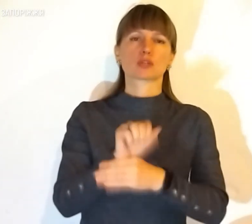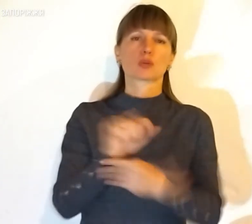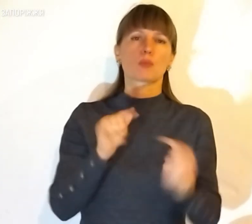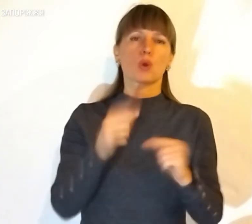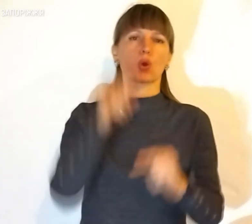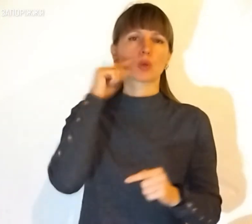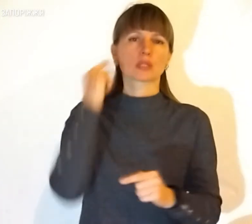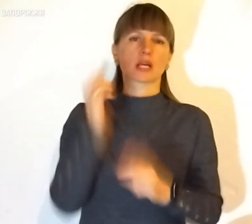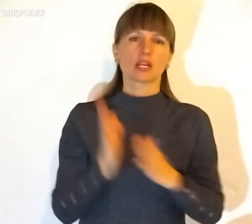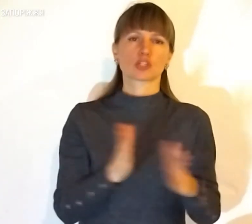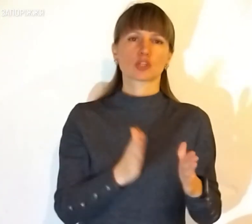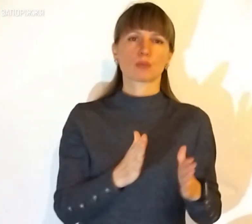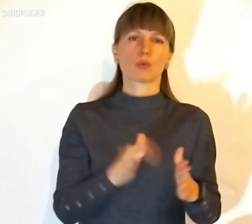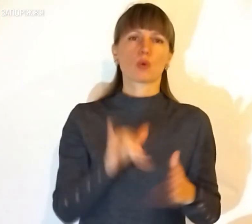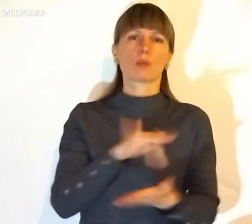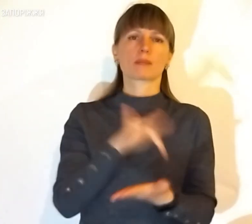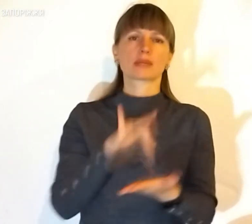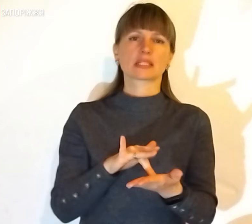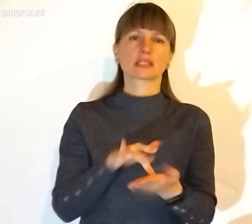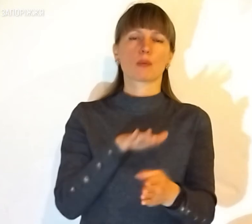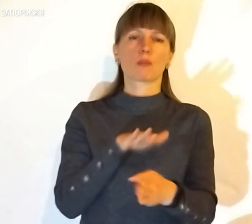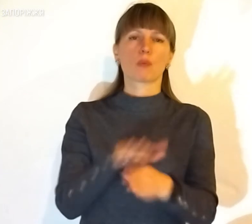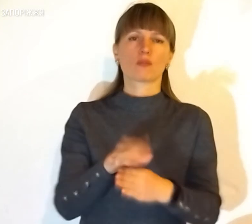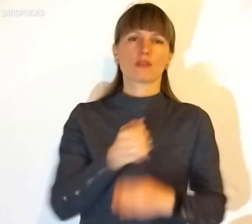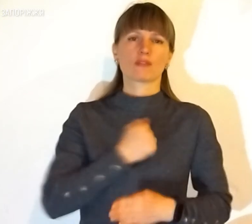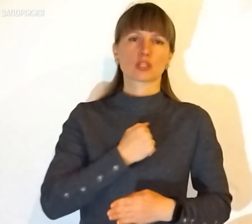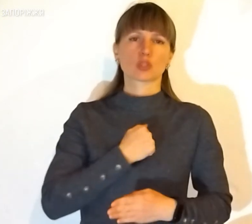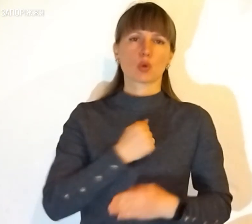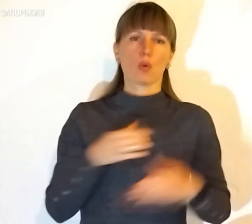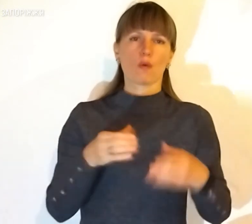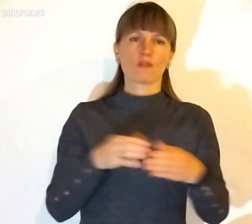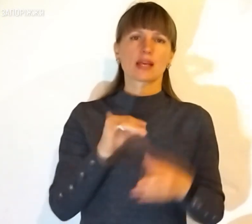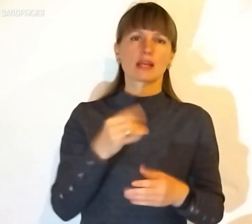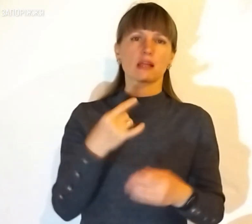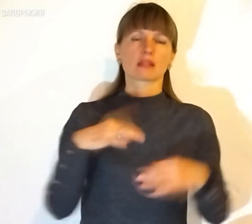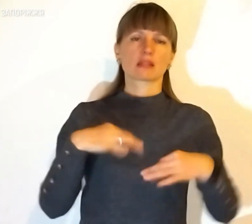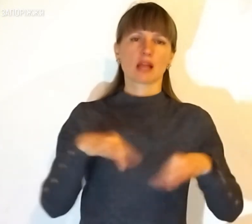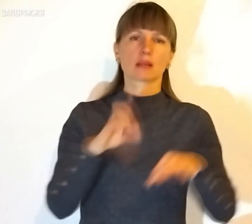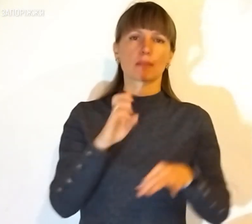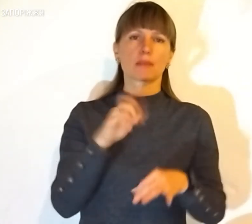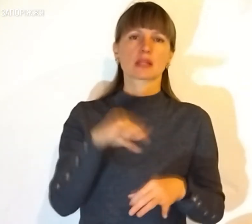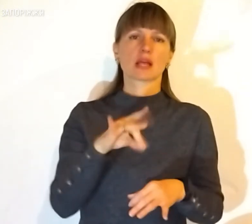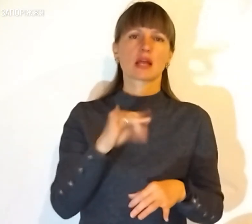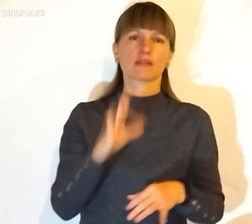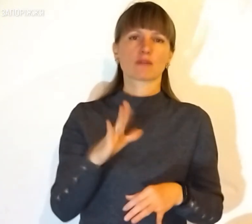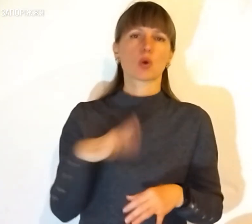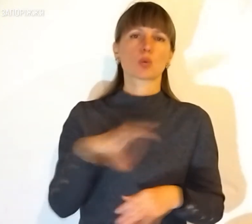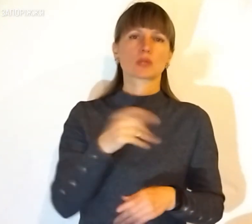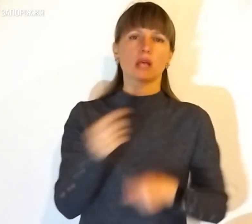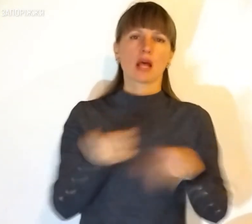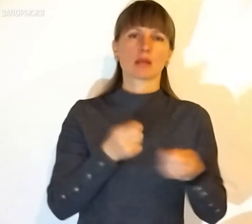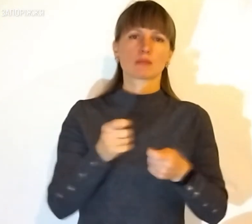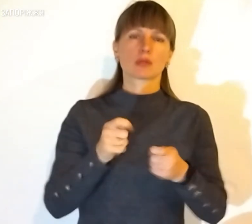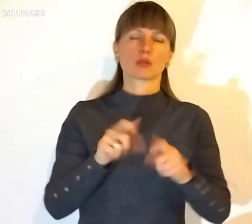проти російського режиму. У місті повно військових та техніки, БТРів. Усі адмінбудівлі